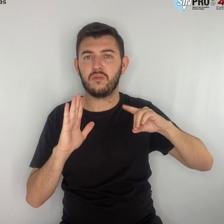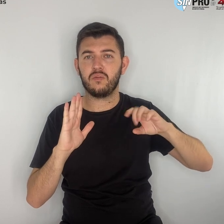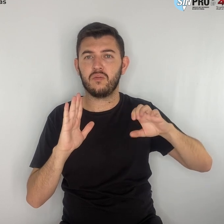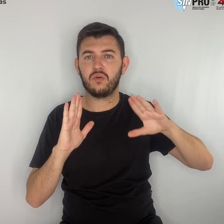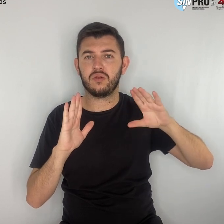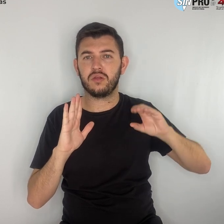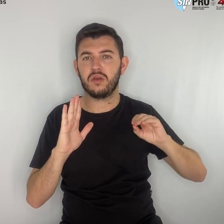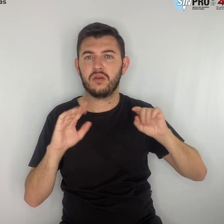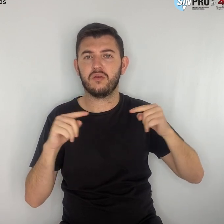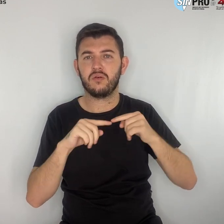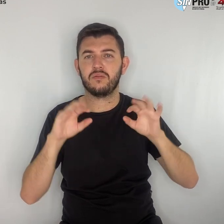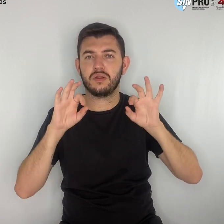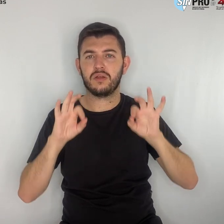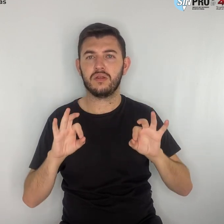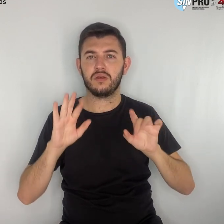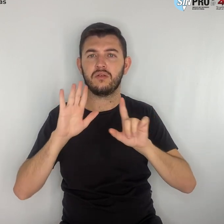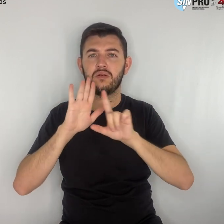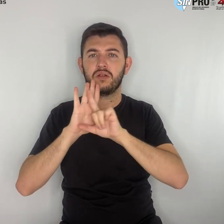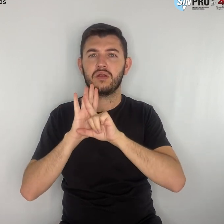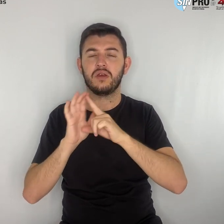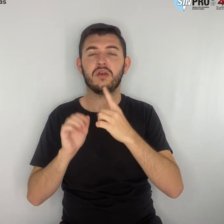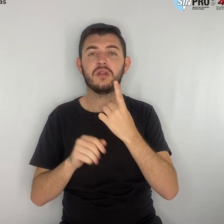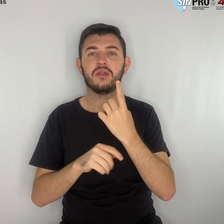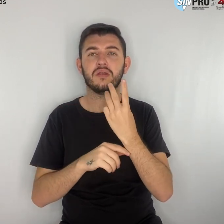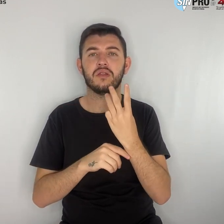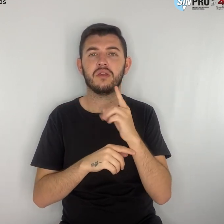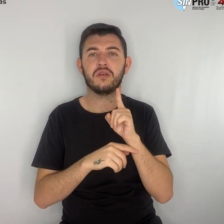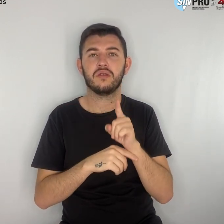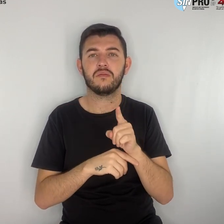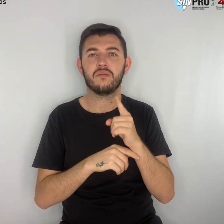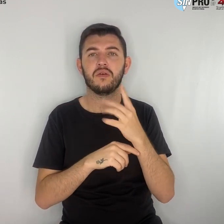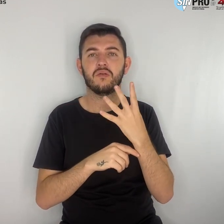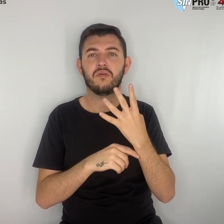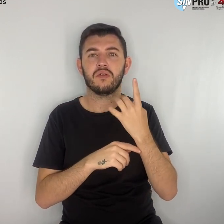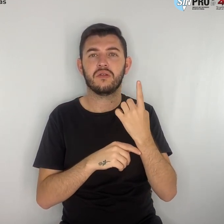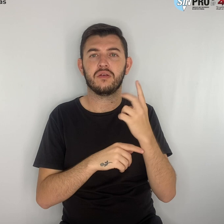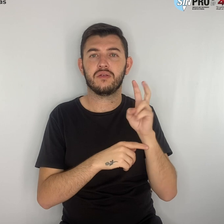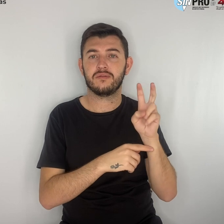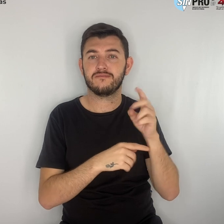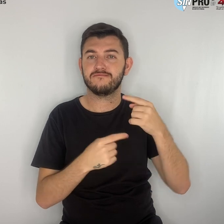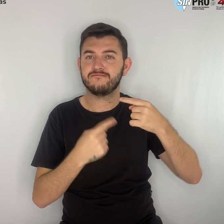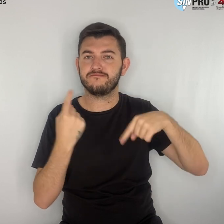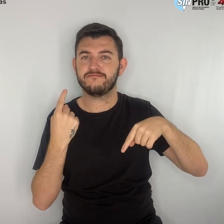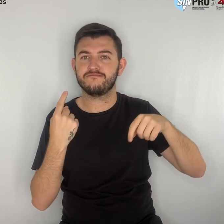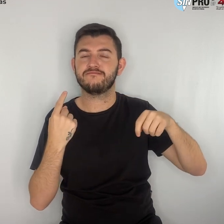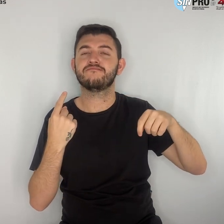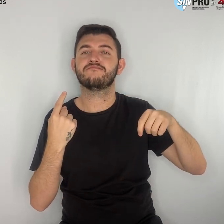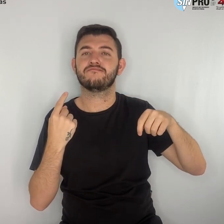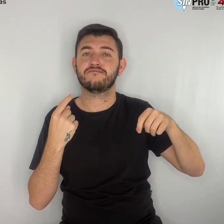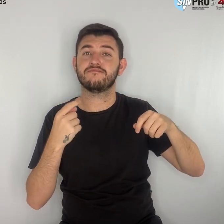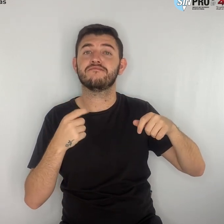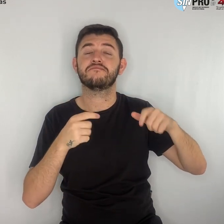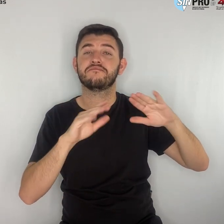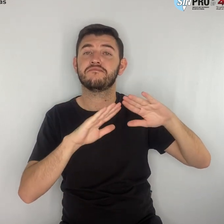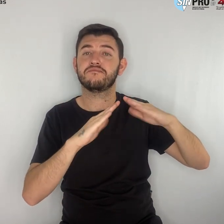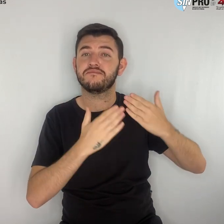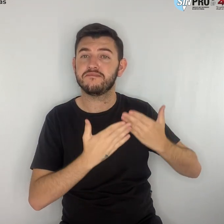.415 não cabem nesses estabelecimentos. Também por essa